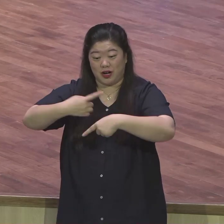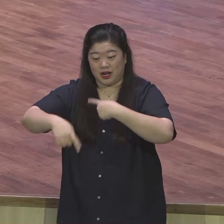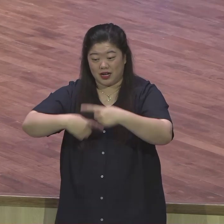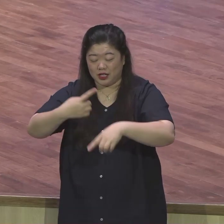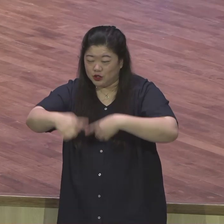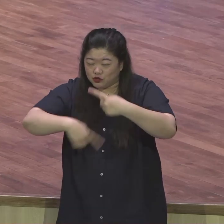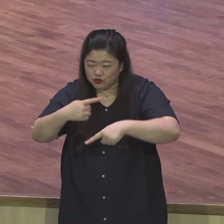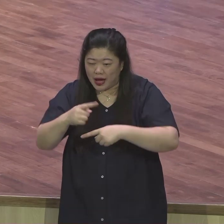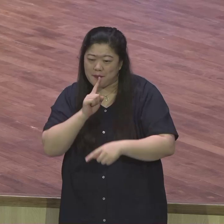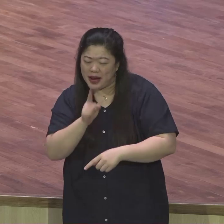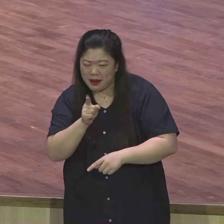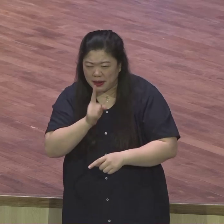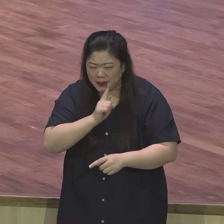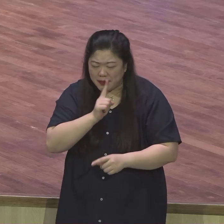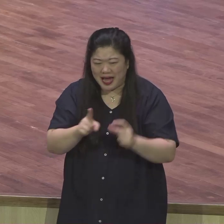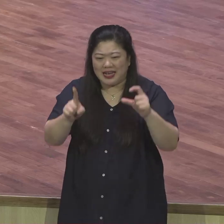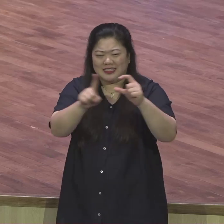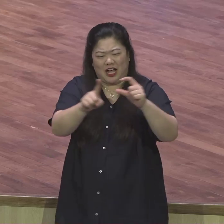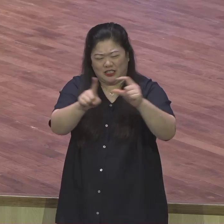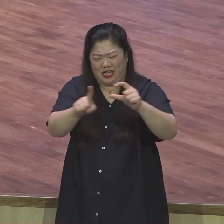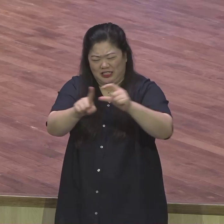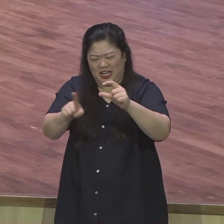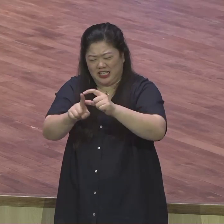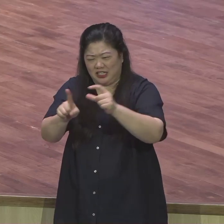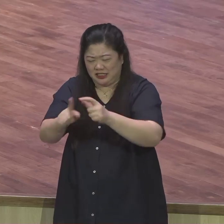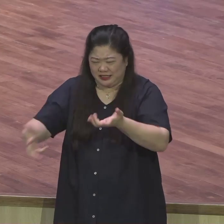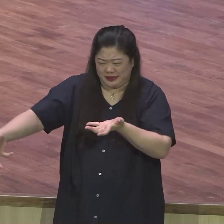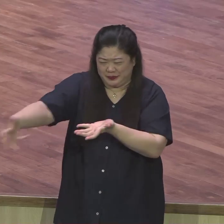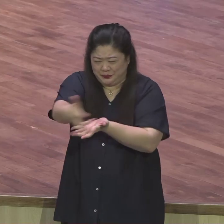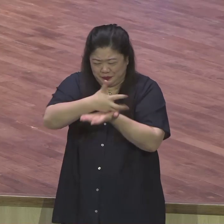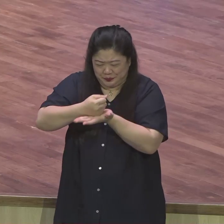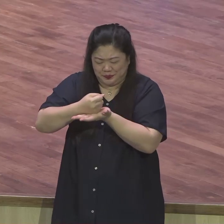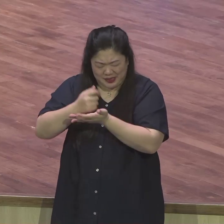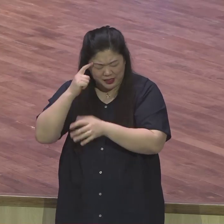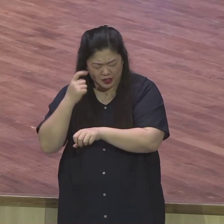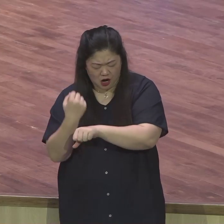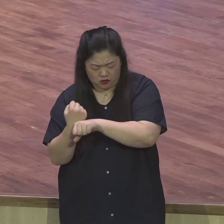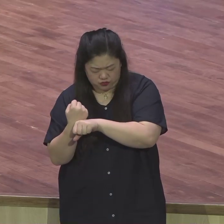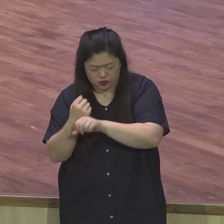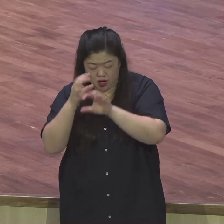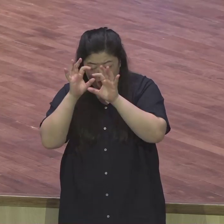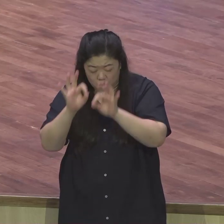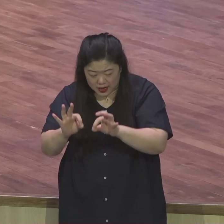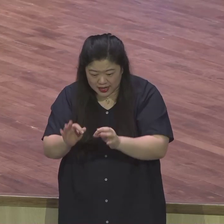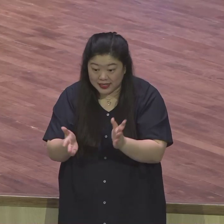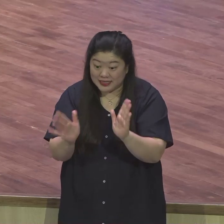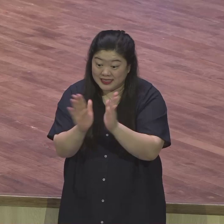사람이 말을 하는데 그 말을 책으로 낸다 하면 400페이지 책을